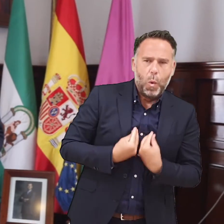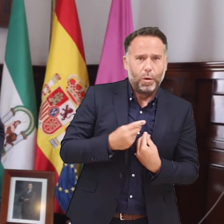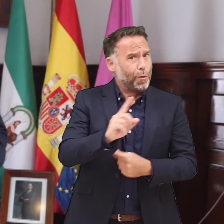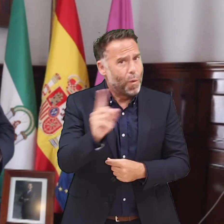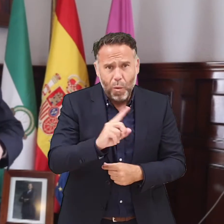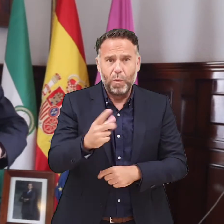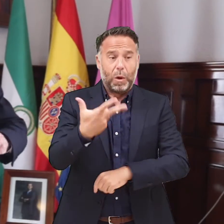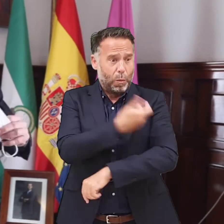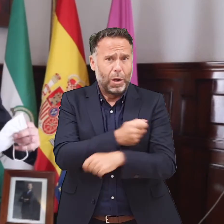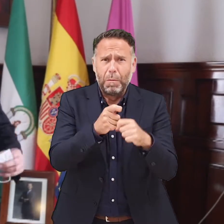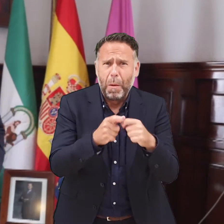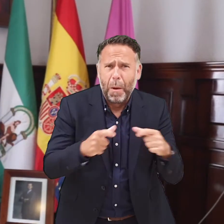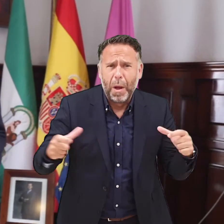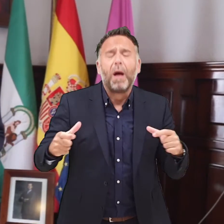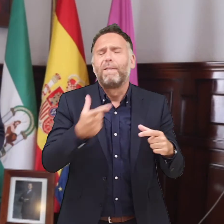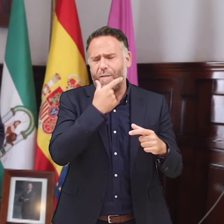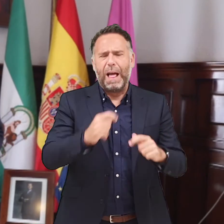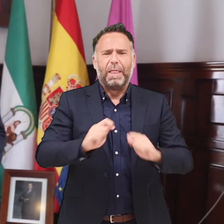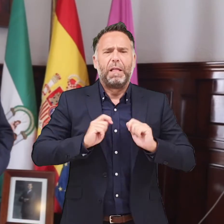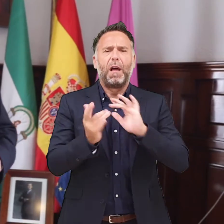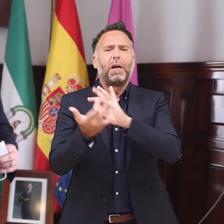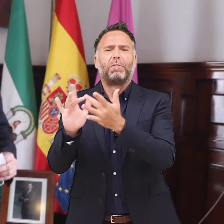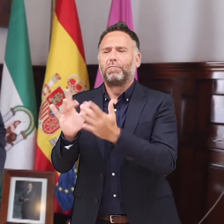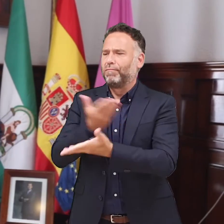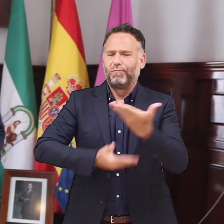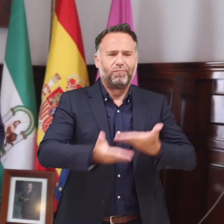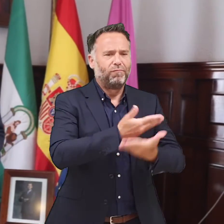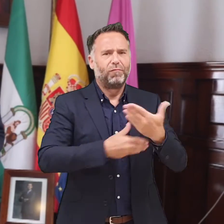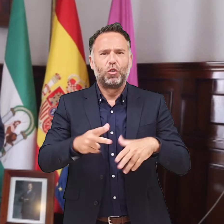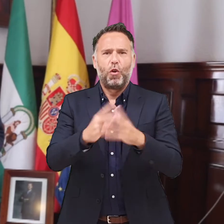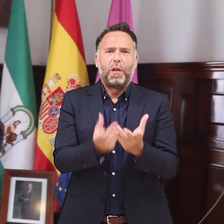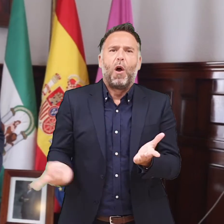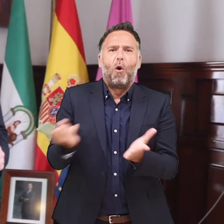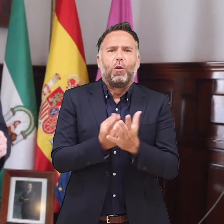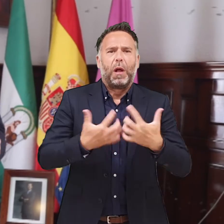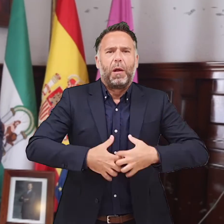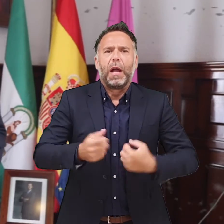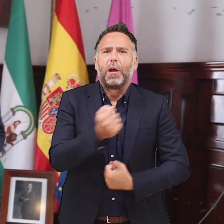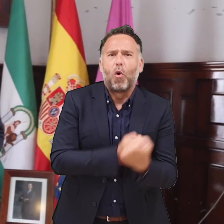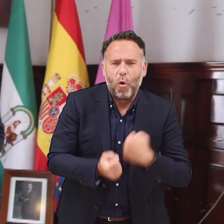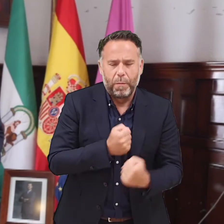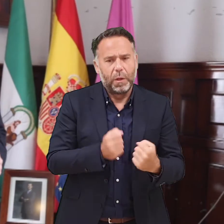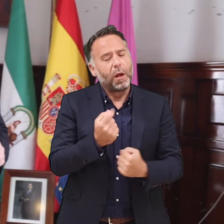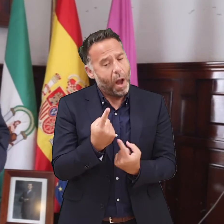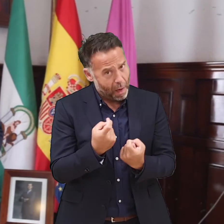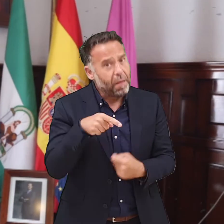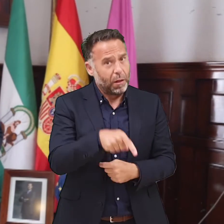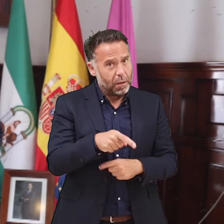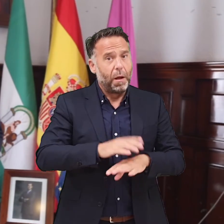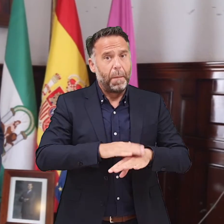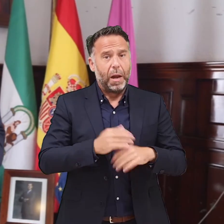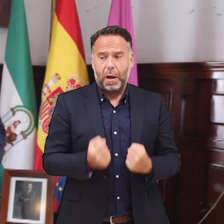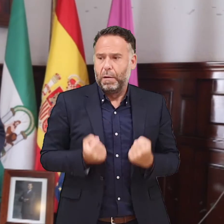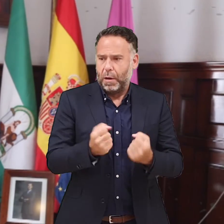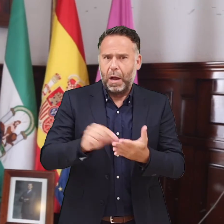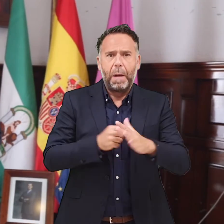inmunización que nos irá facilitando una convivencia normalizada entre todos. Y una recuperación económica que necesitamos